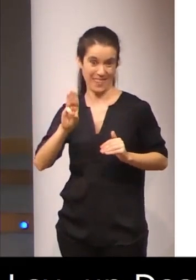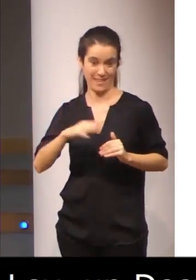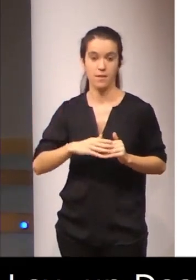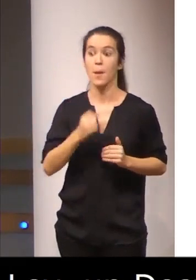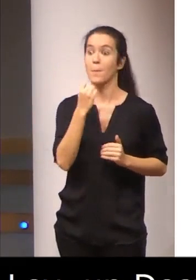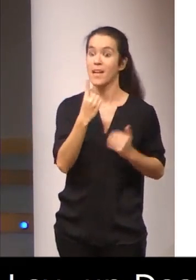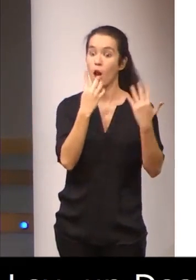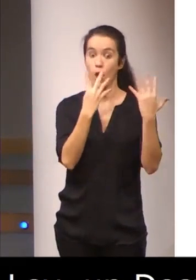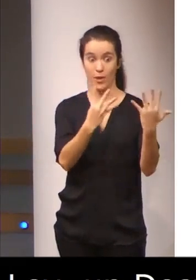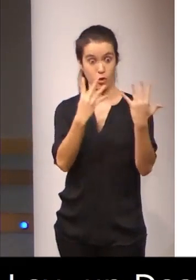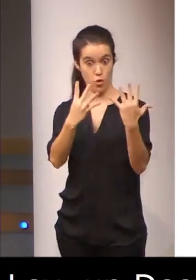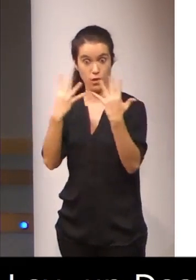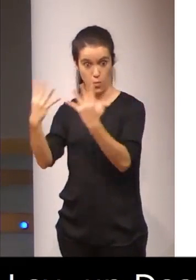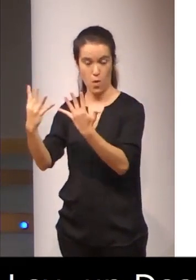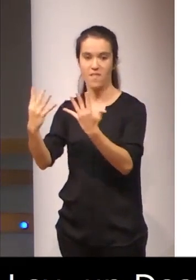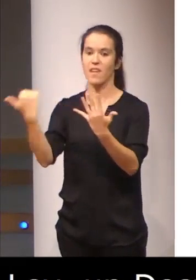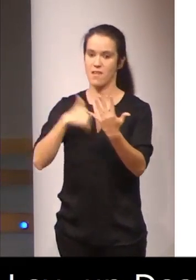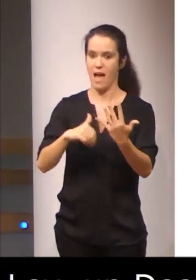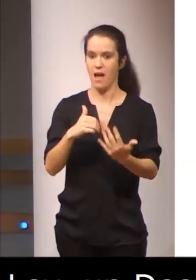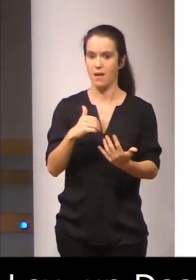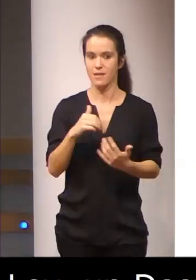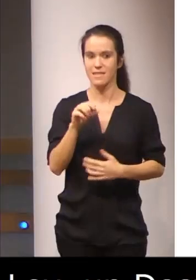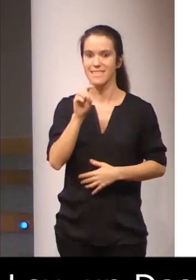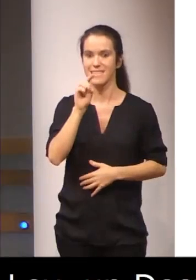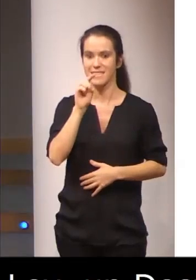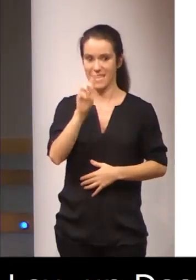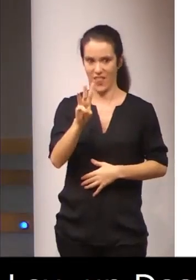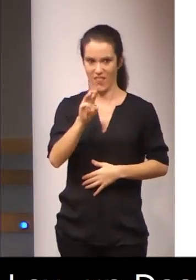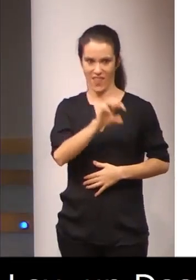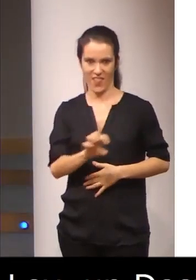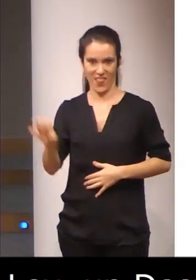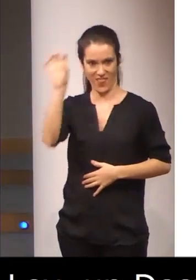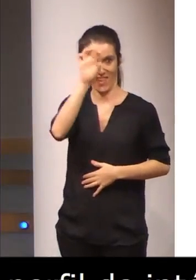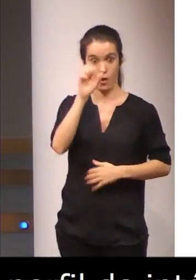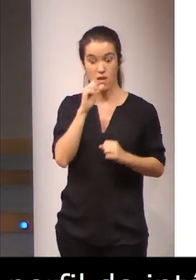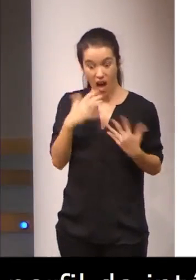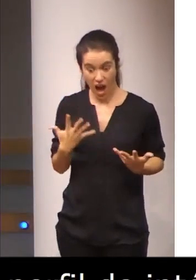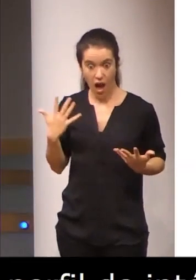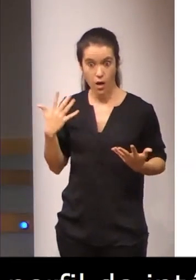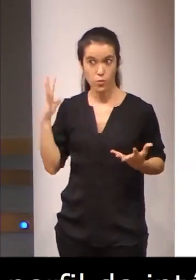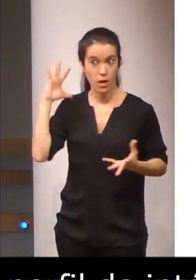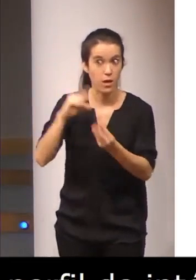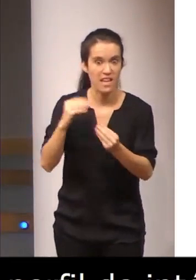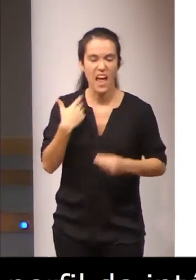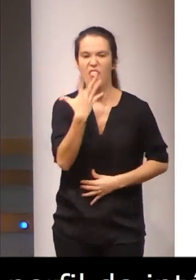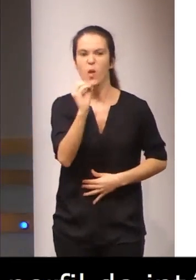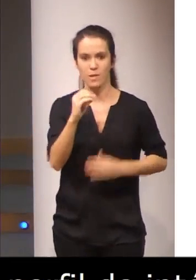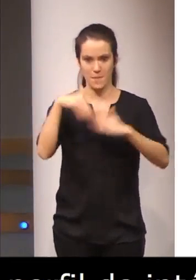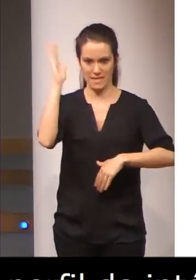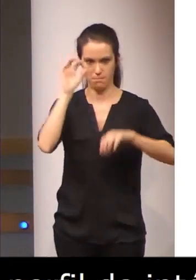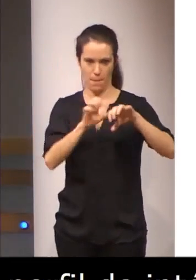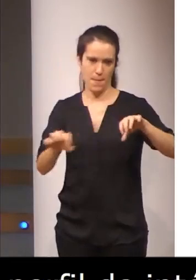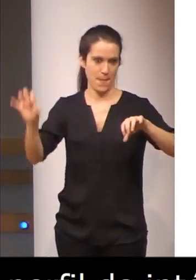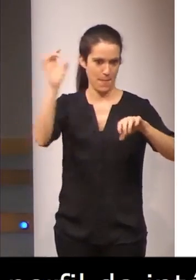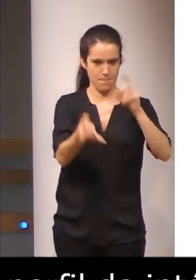1999, contaban con tres centros y, en la actualidad, pues más de 50 centros. En principio,